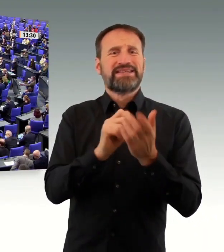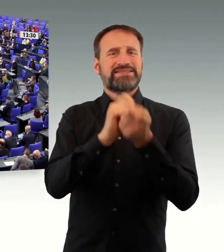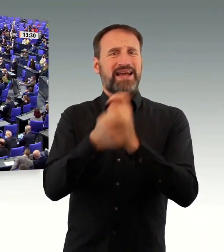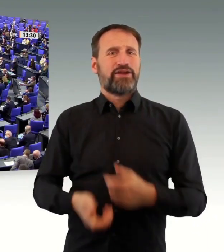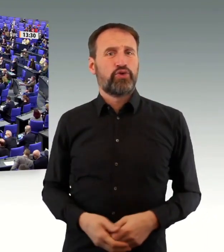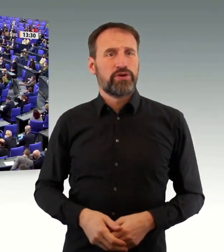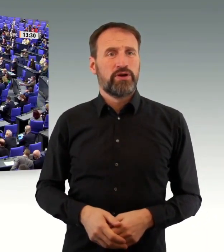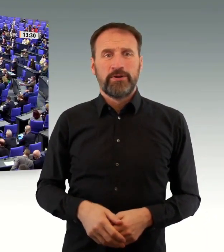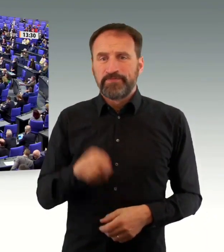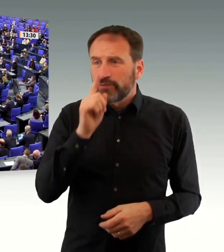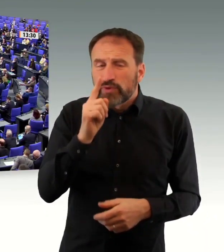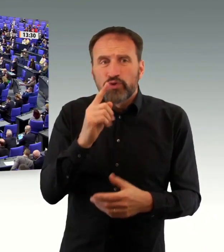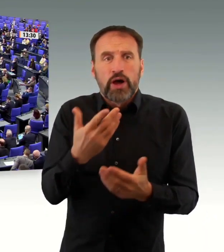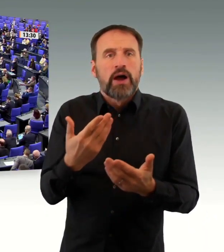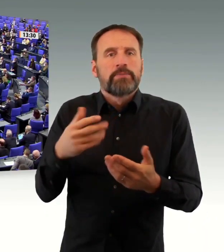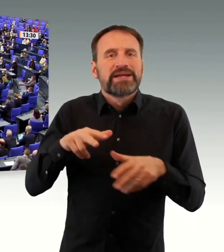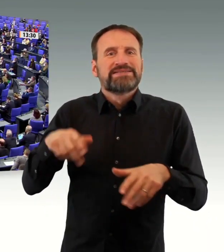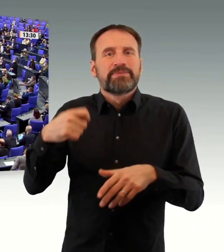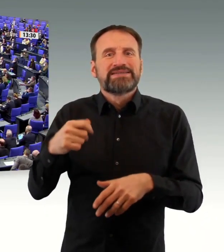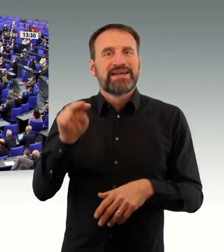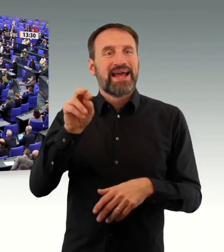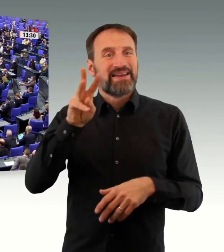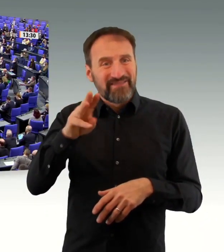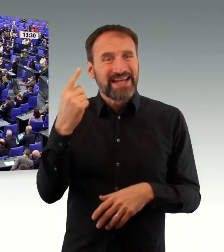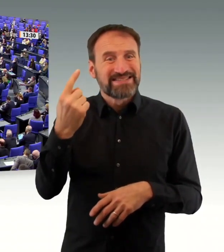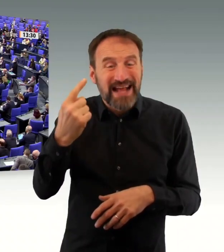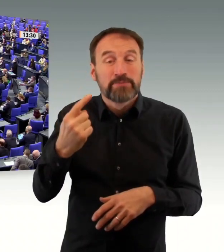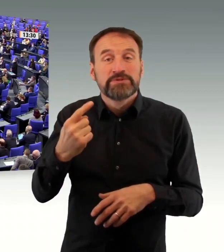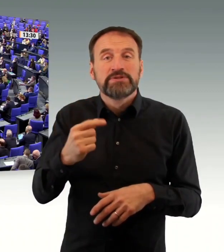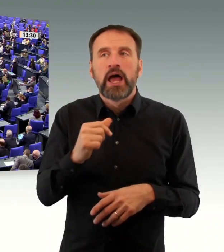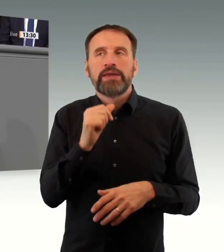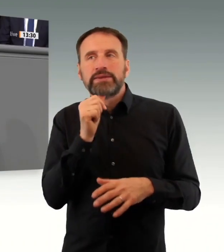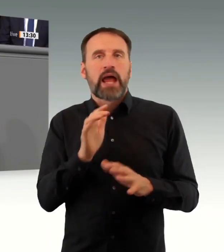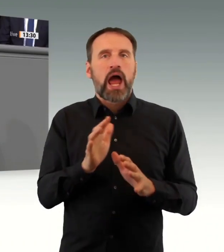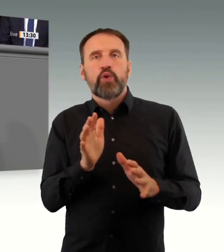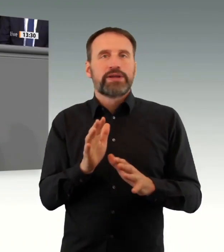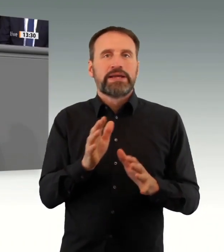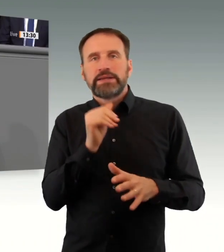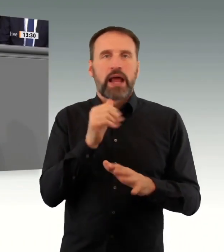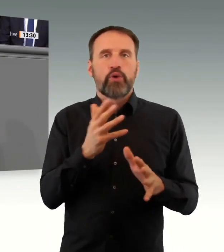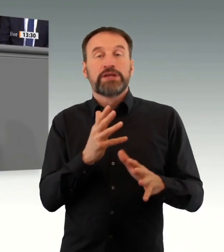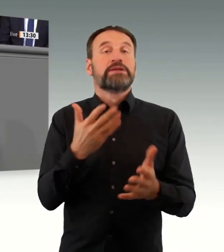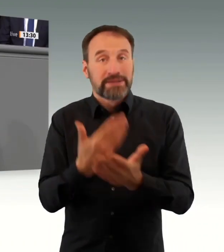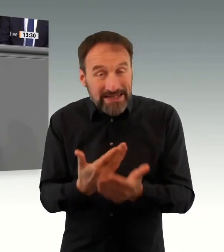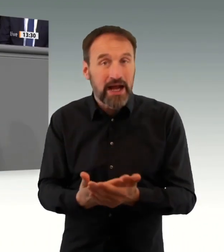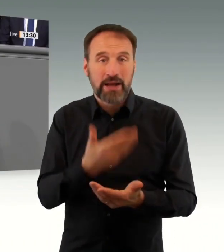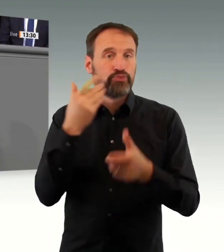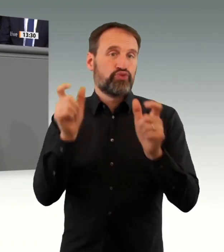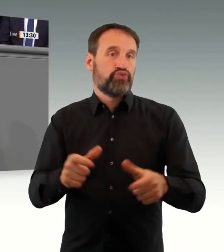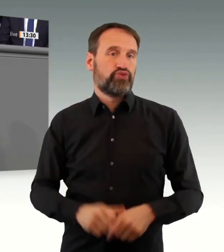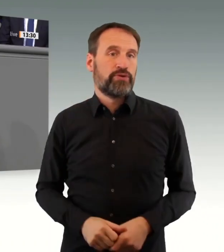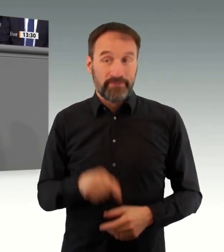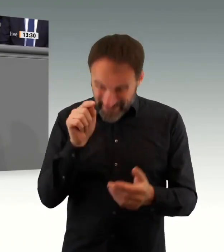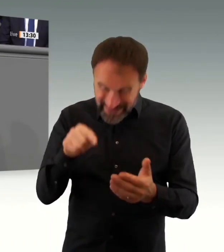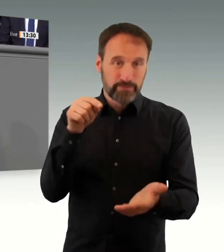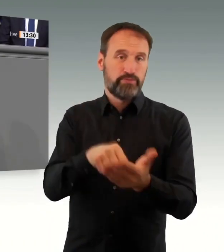Liebe Frau Kollegin Hassemann, vielen Dank für die Zwischenfrage. Ich möchte Sie zurückfragen. Wann hören Sie endlich auf? Wann hören Sie endlich